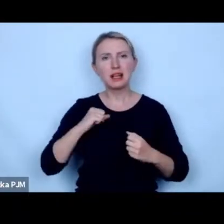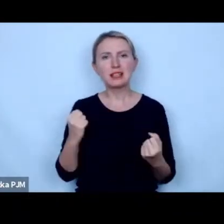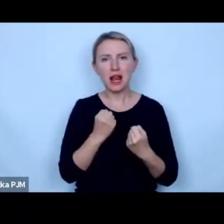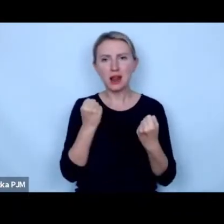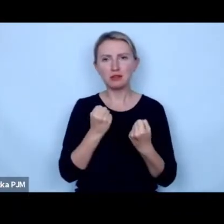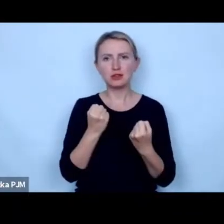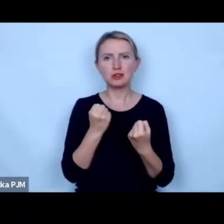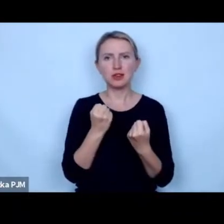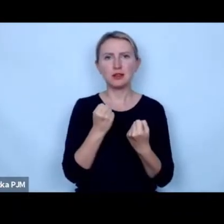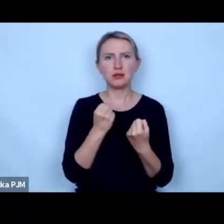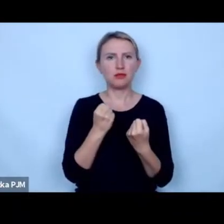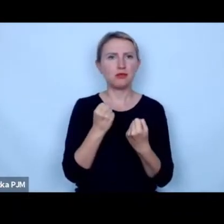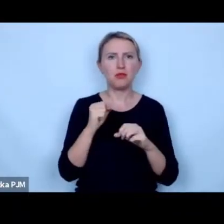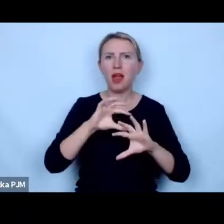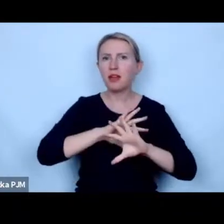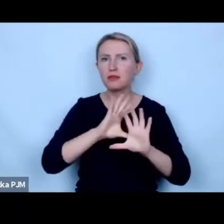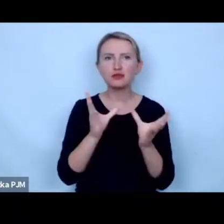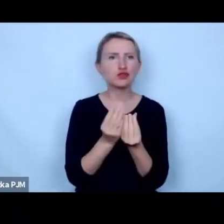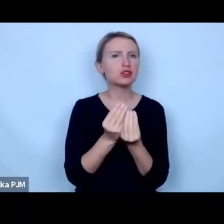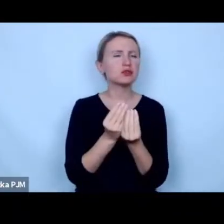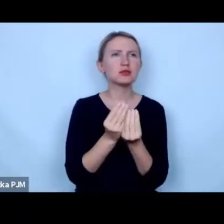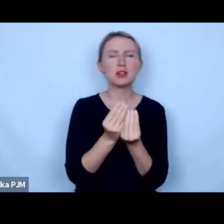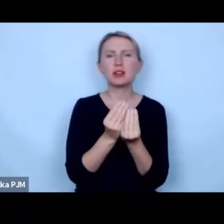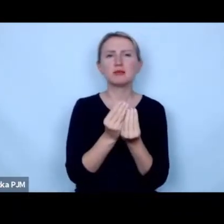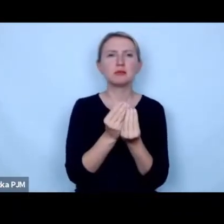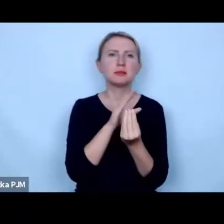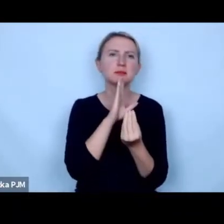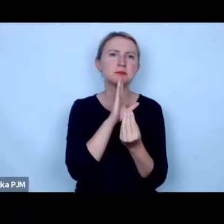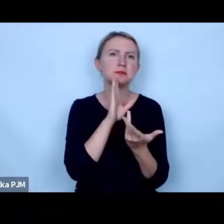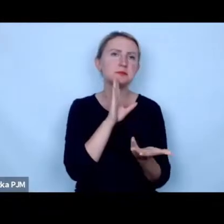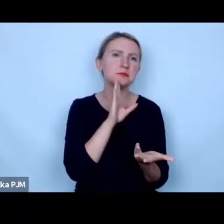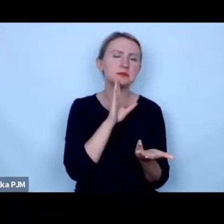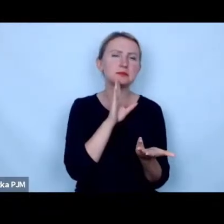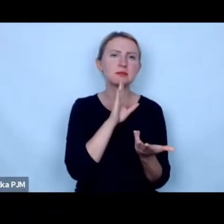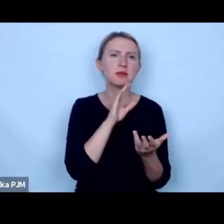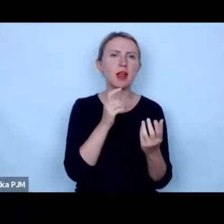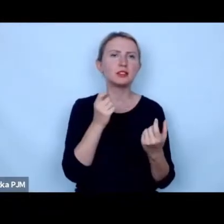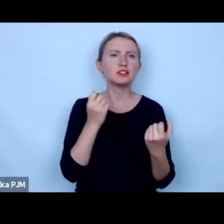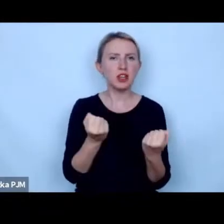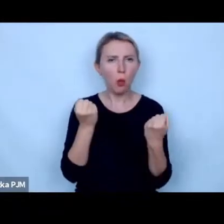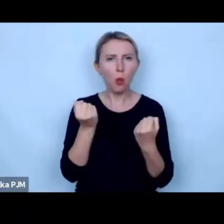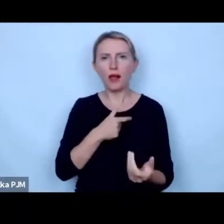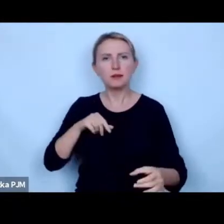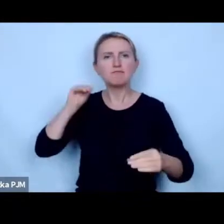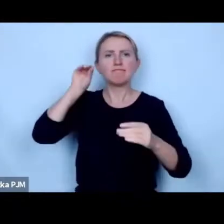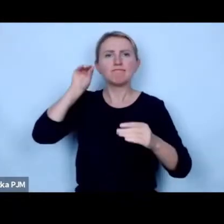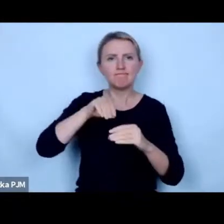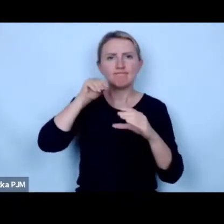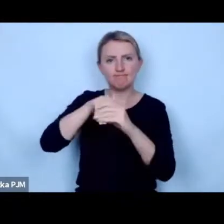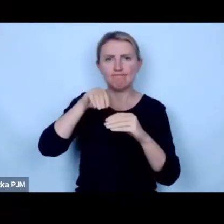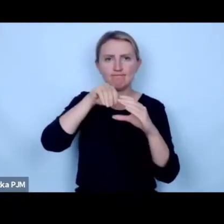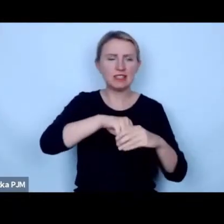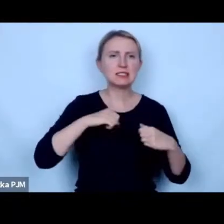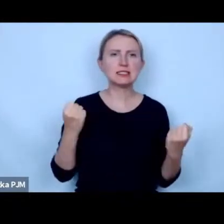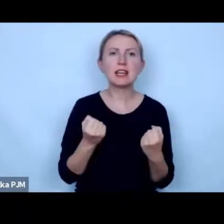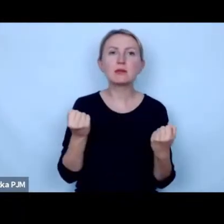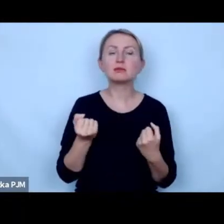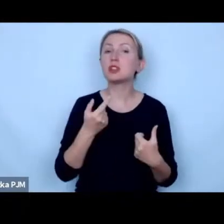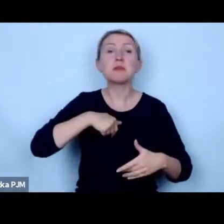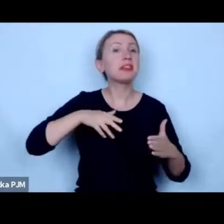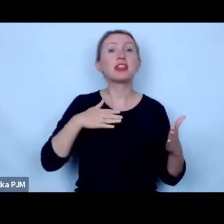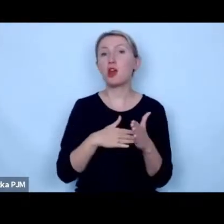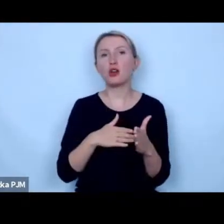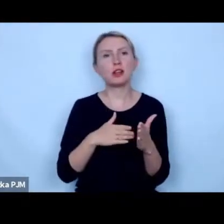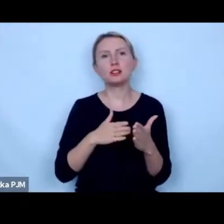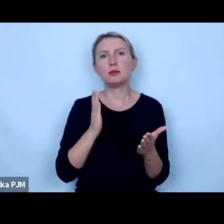angażować we wszystkie tego typu inicjatywy nie ograniczamy